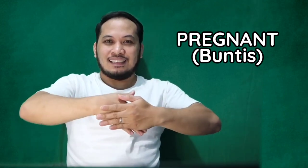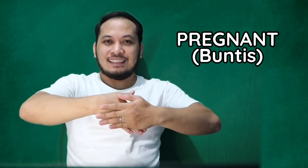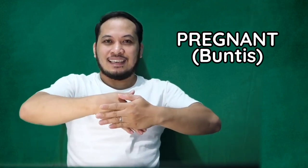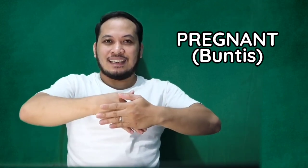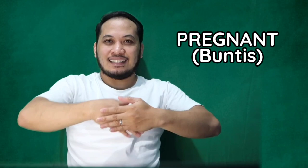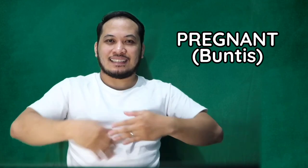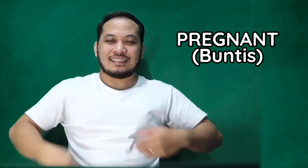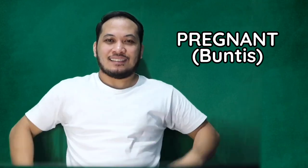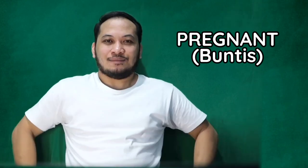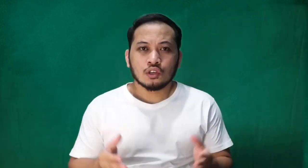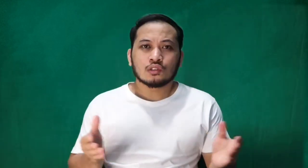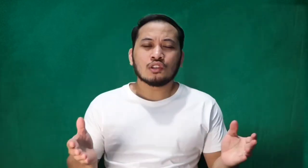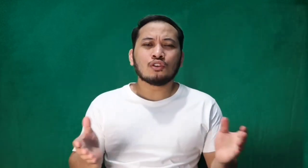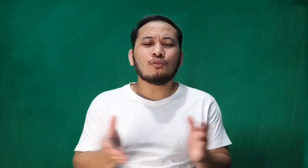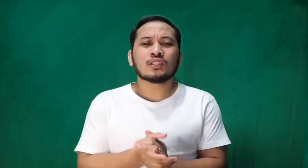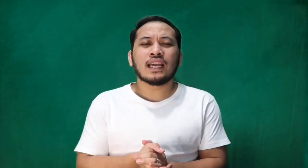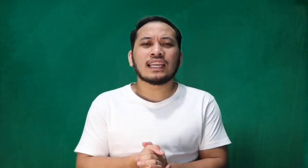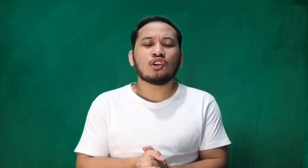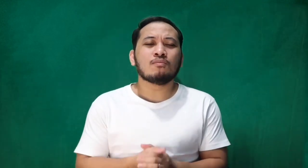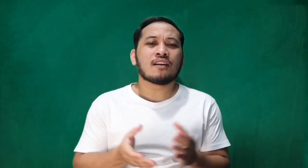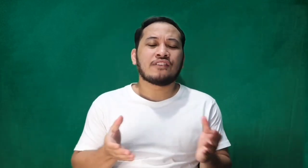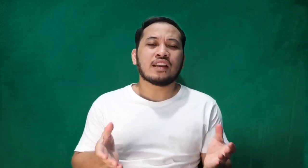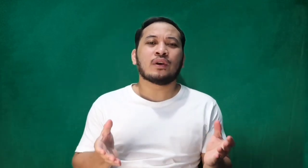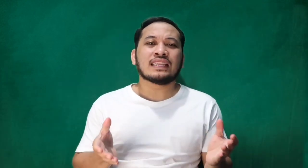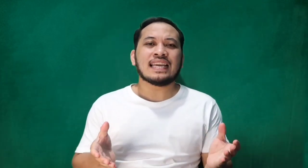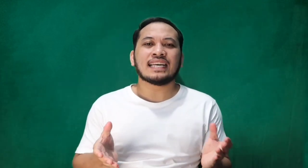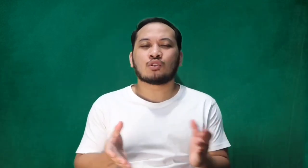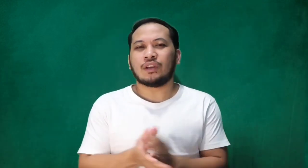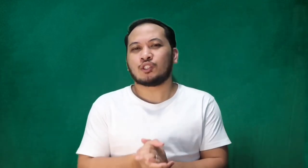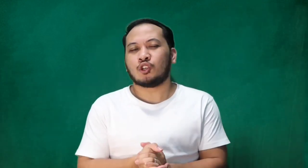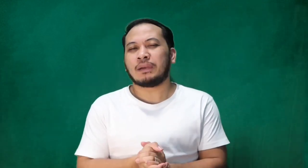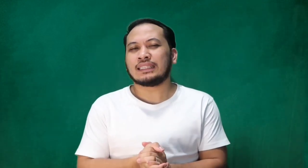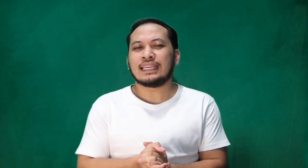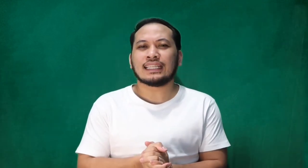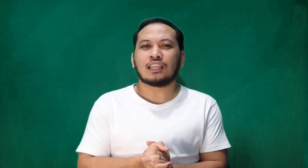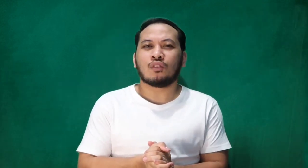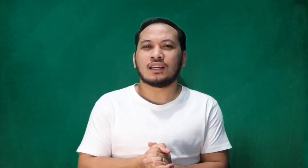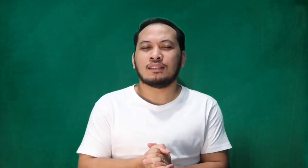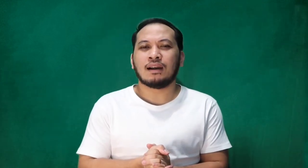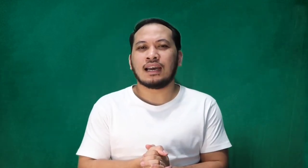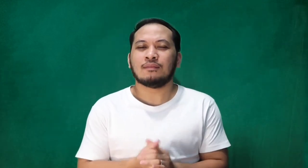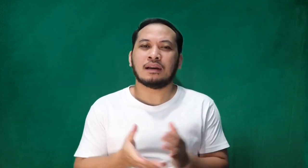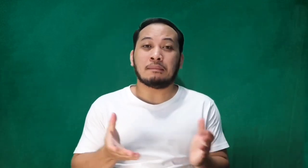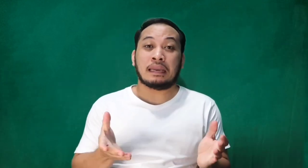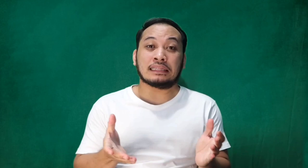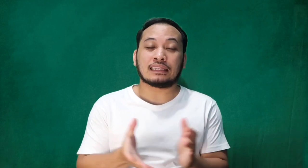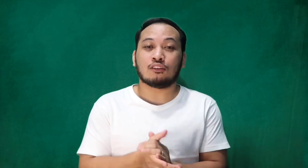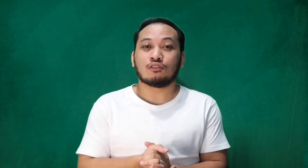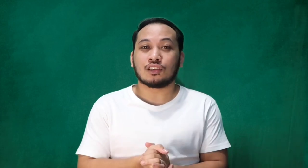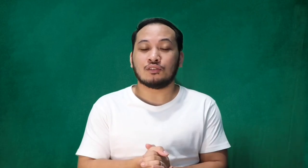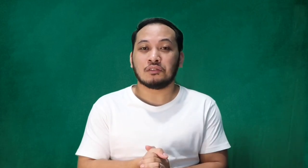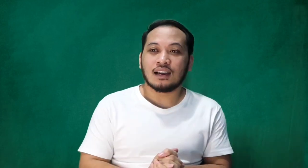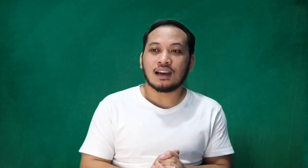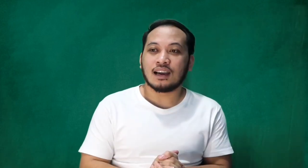Yes. So, ito most likely yung mga frequently asked questions. Pag tinatanong ka, di ba? May itatanong sa'yo. Ah.